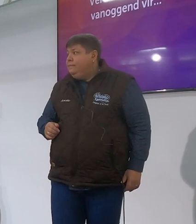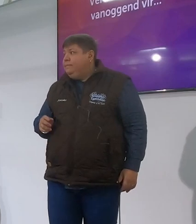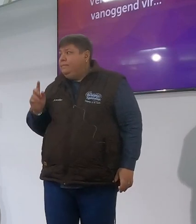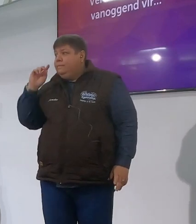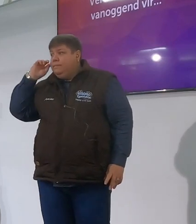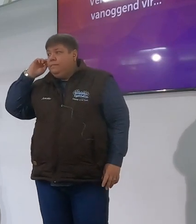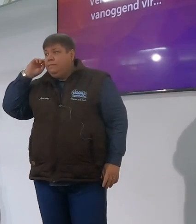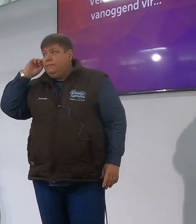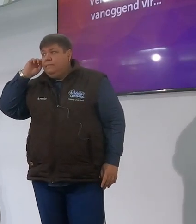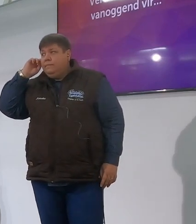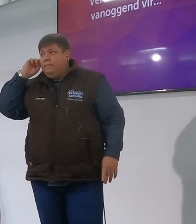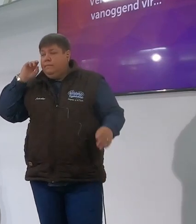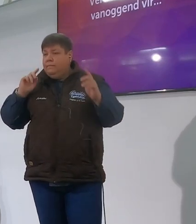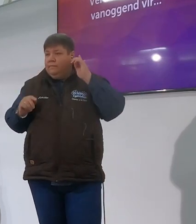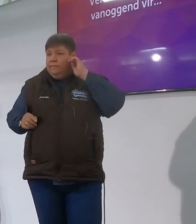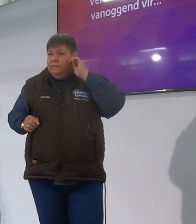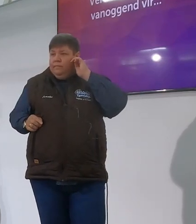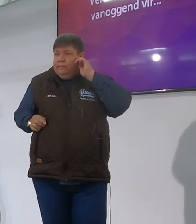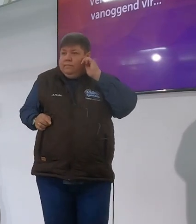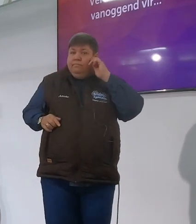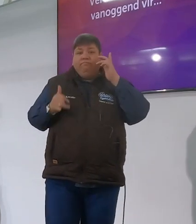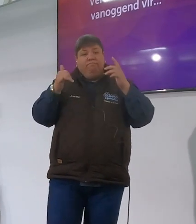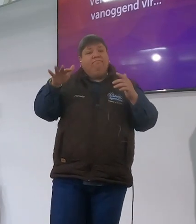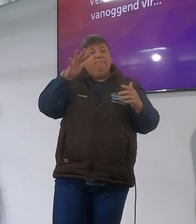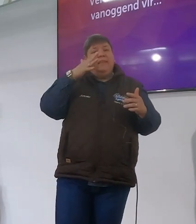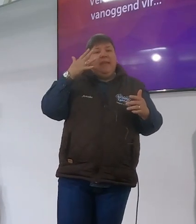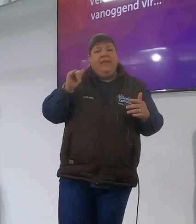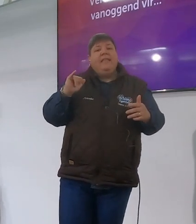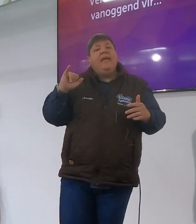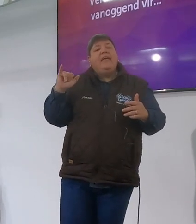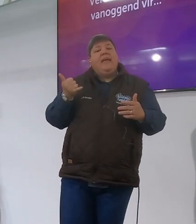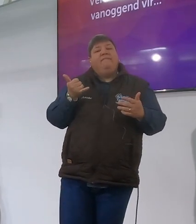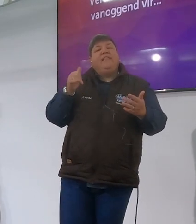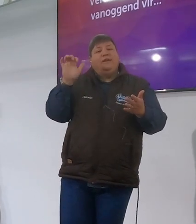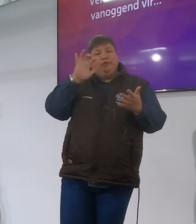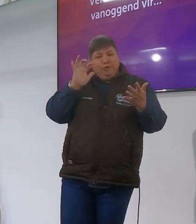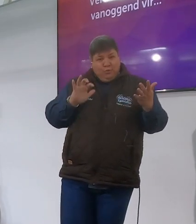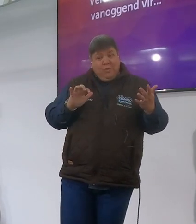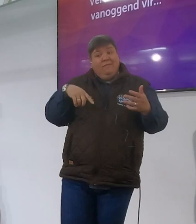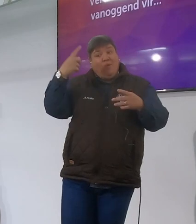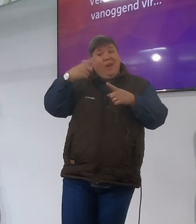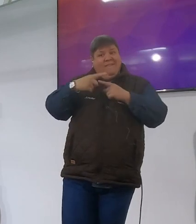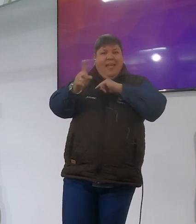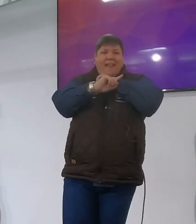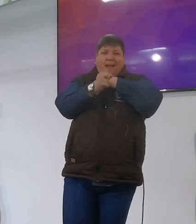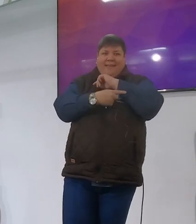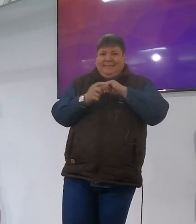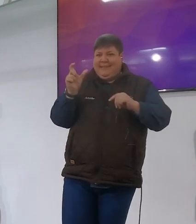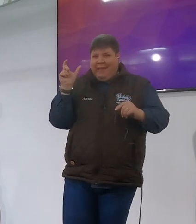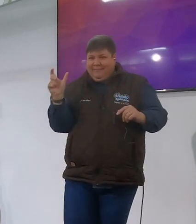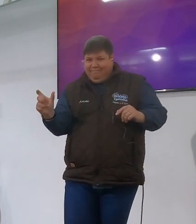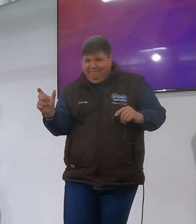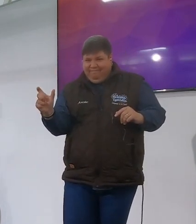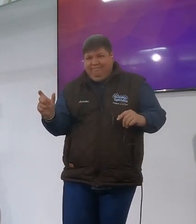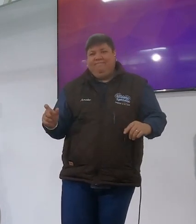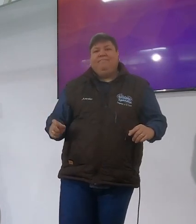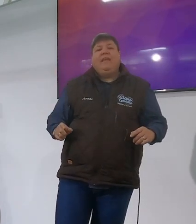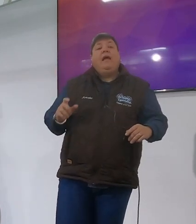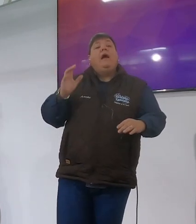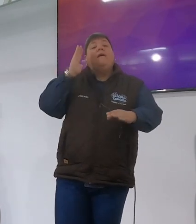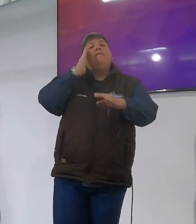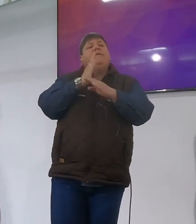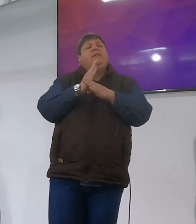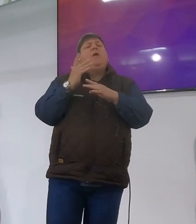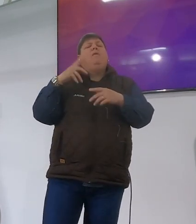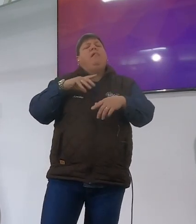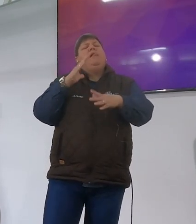ek wil een paar praktiese goedjies vir jou geë jy het nou Jefta's story gehoor volgende week doen ons die laaste deel van Jefta ek wil net een paar praktiese goedjies sê rondom vertrouwe